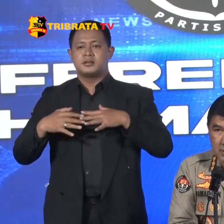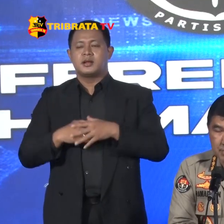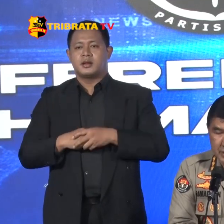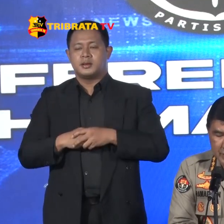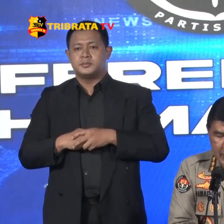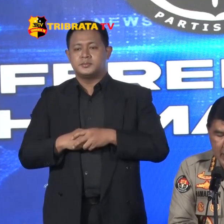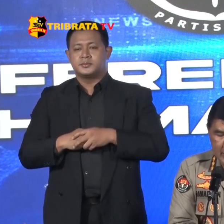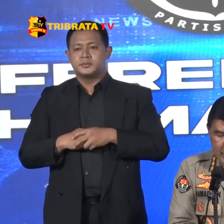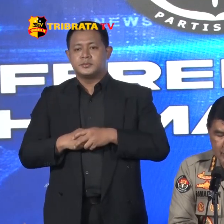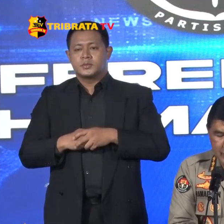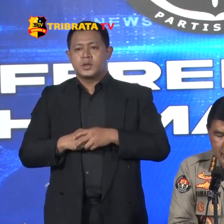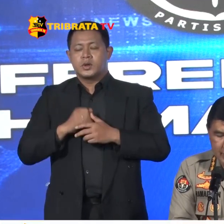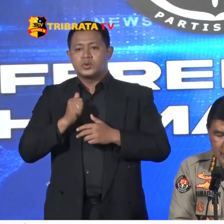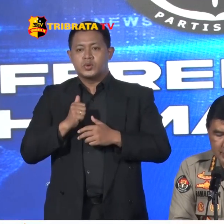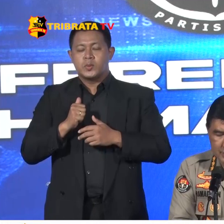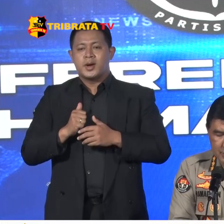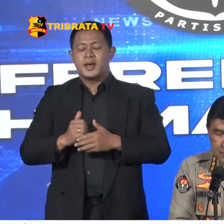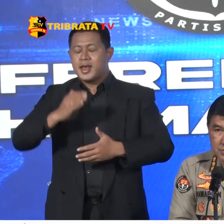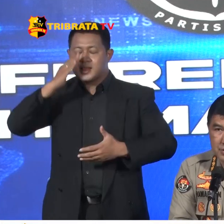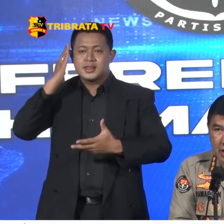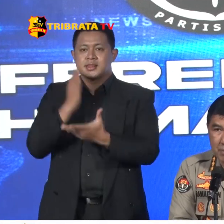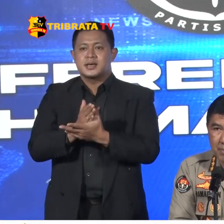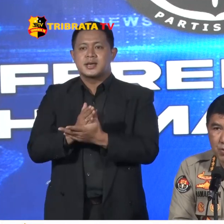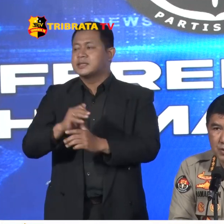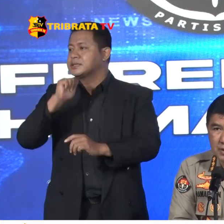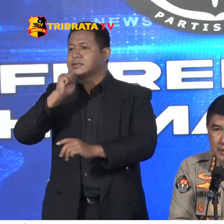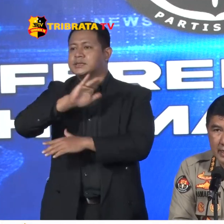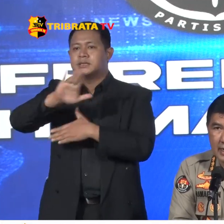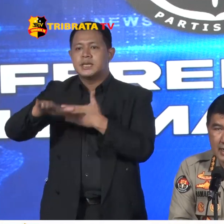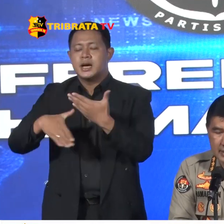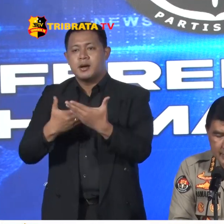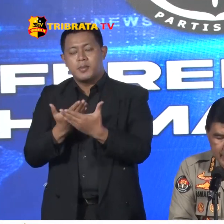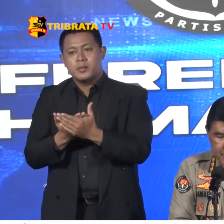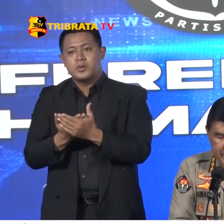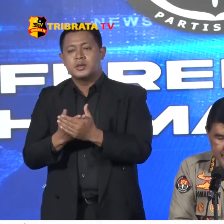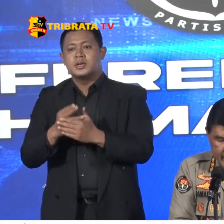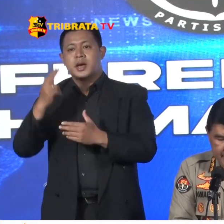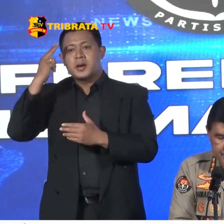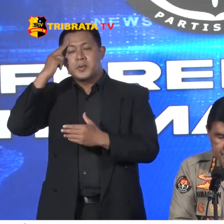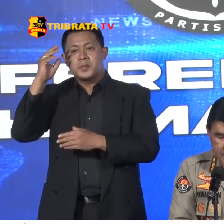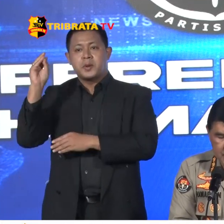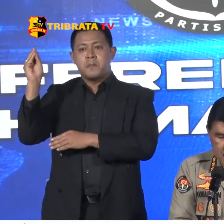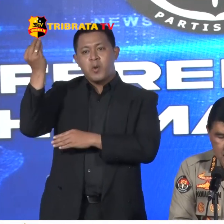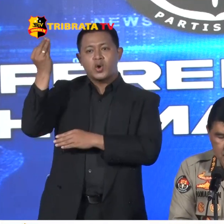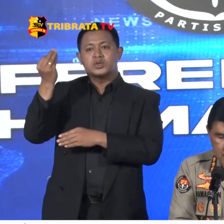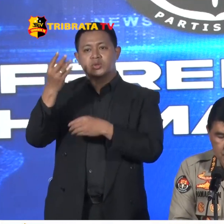Penyidik agar tidak tegas siapapun dalang dan bankingnya